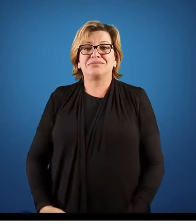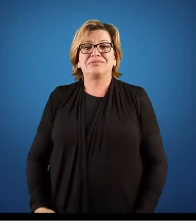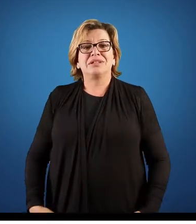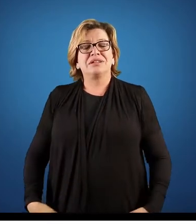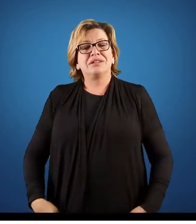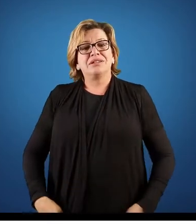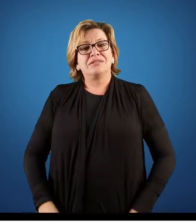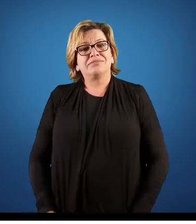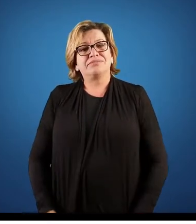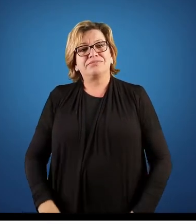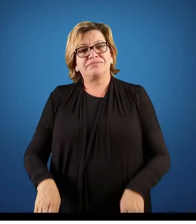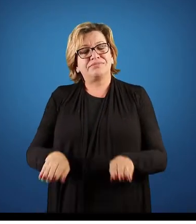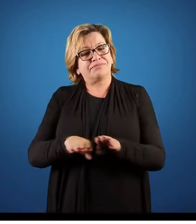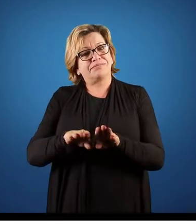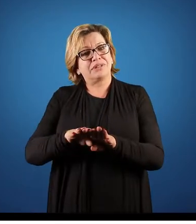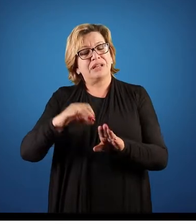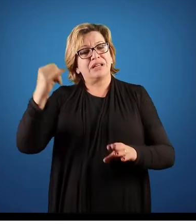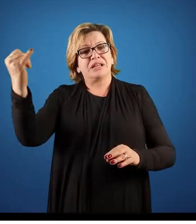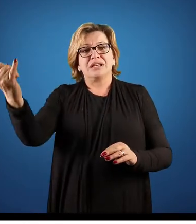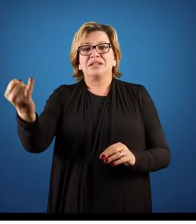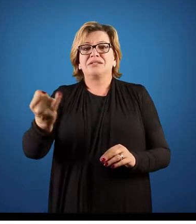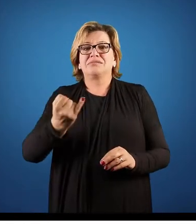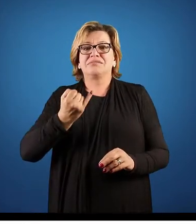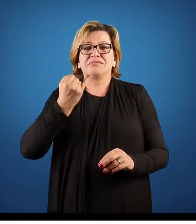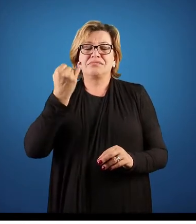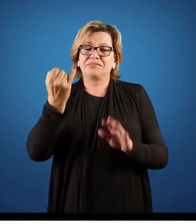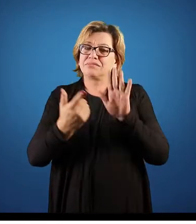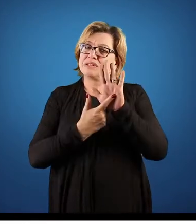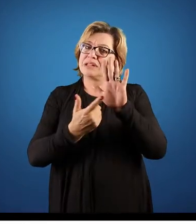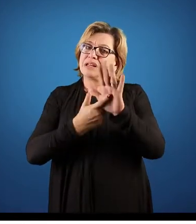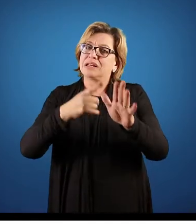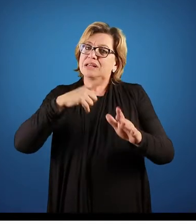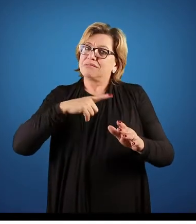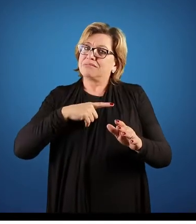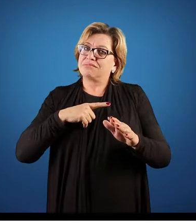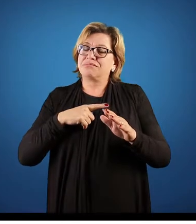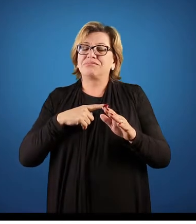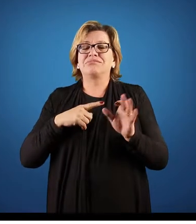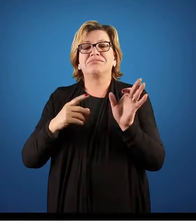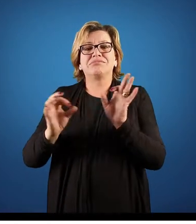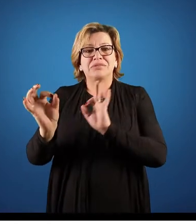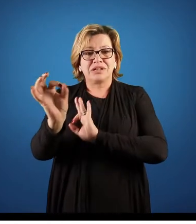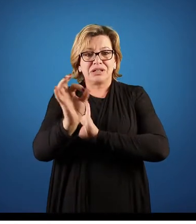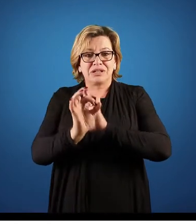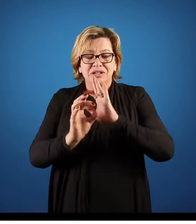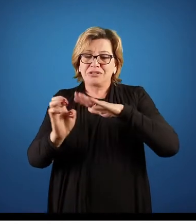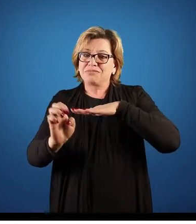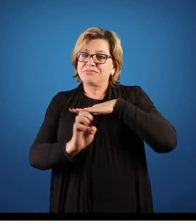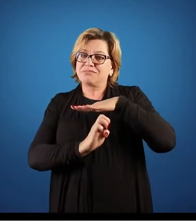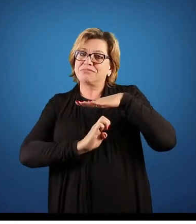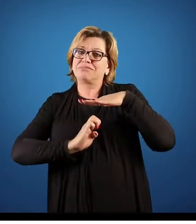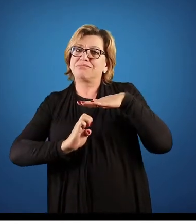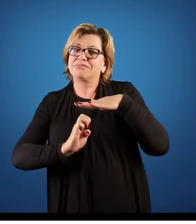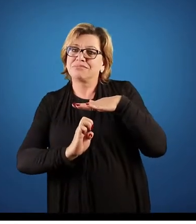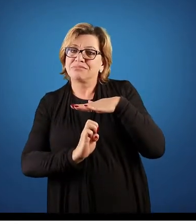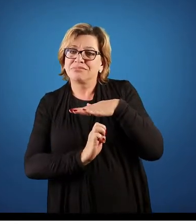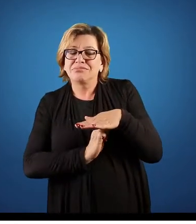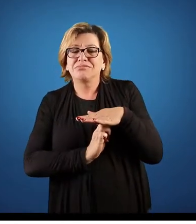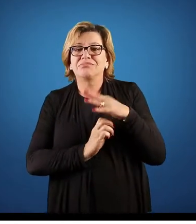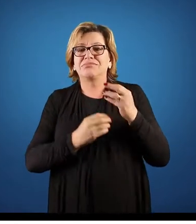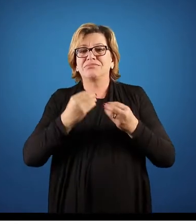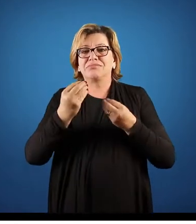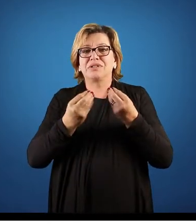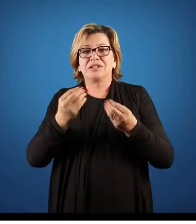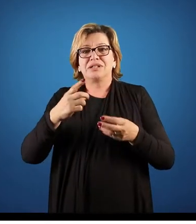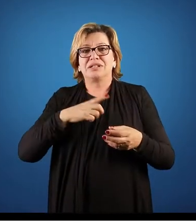Dentro desse aspecto é muito interessante que existe a organização, como eu falei agora, essa organização, essa empresa que foi feita, existe